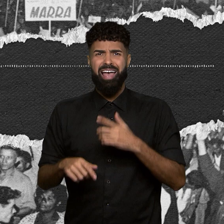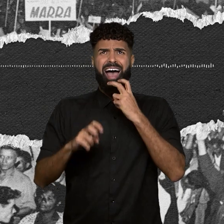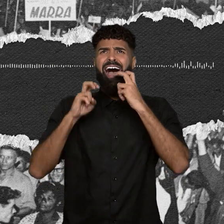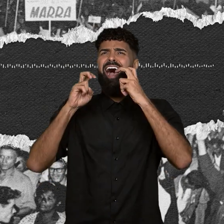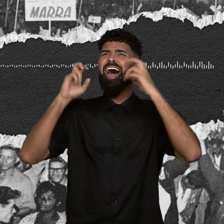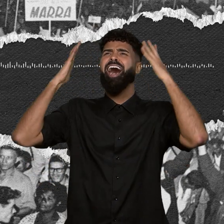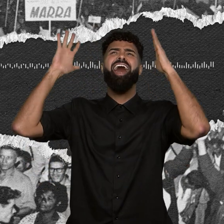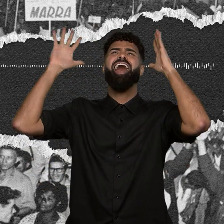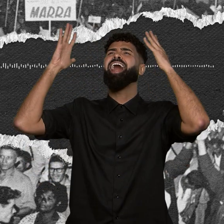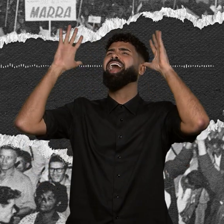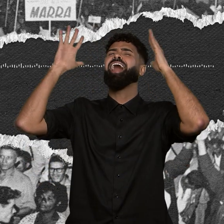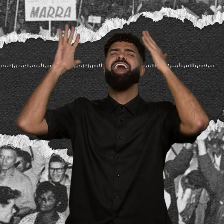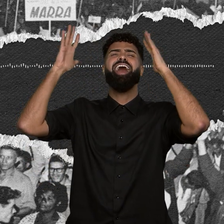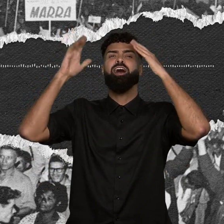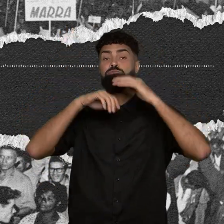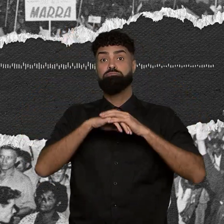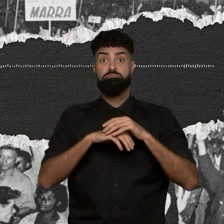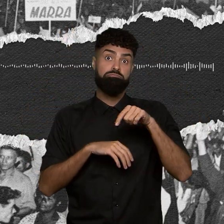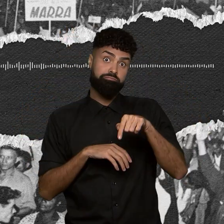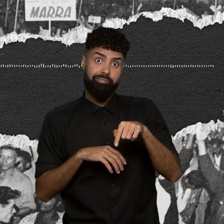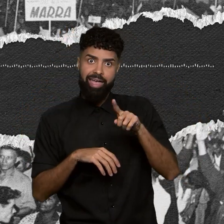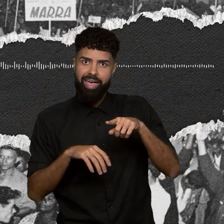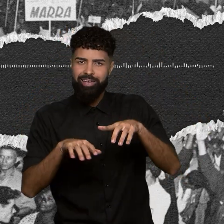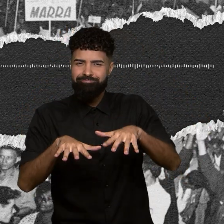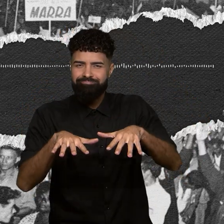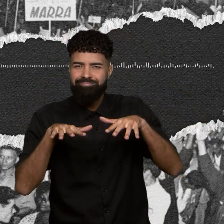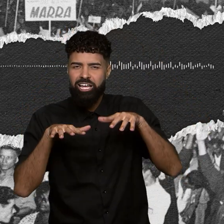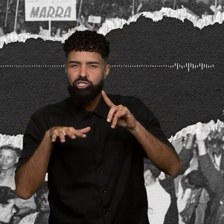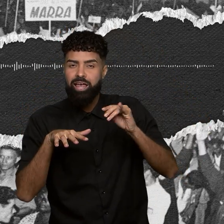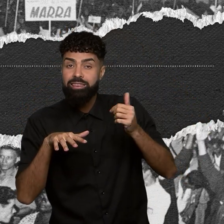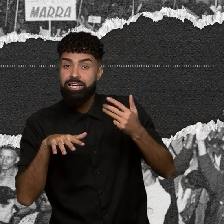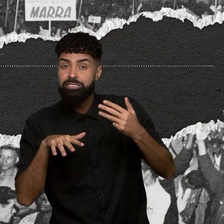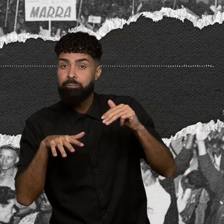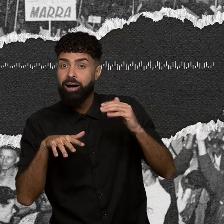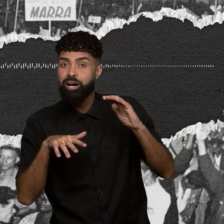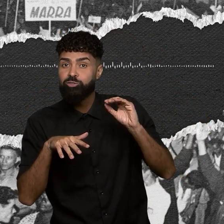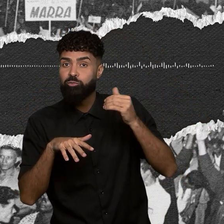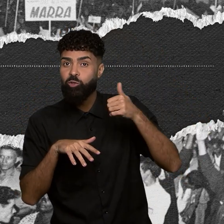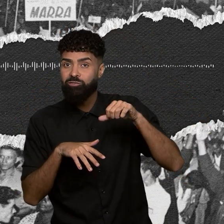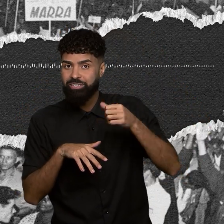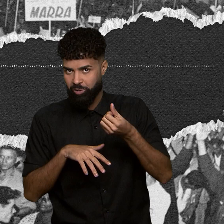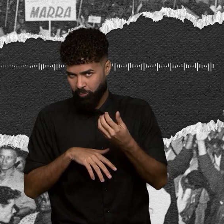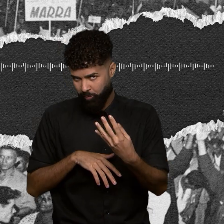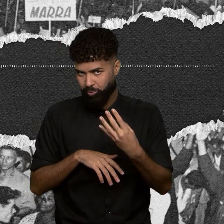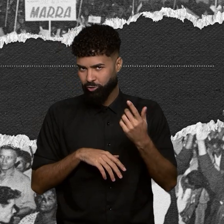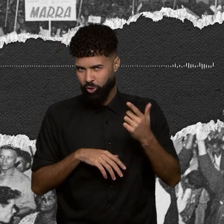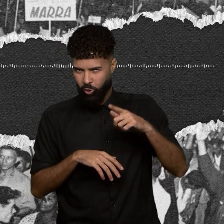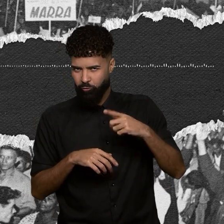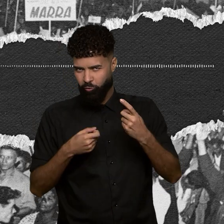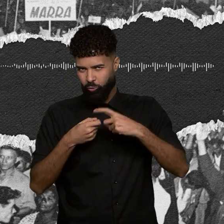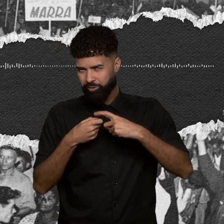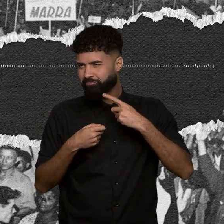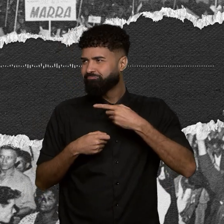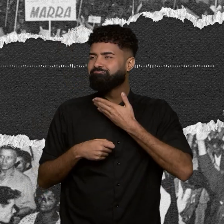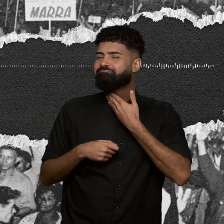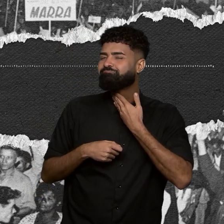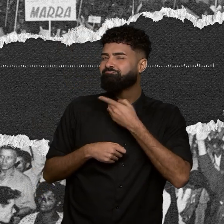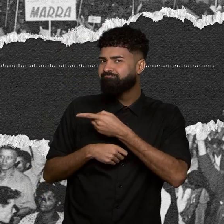Estamos mais uma vez no comício de 13 de março de 1964. E entre as reformas de base que foram anunciadas pelo presidente João